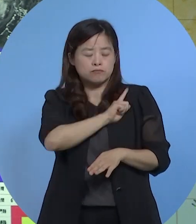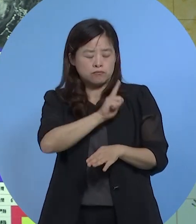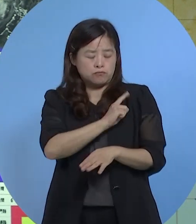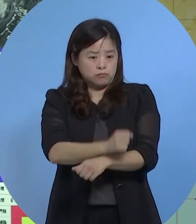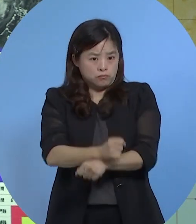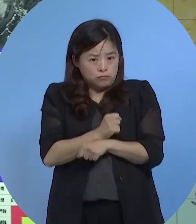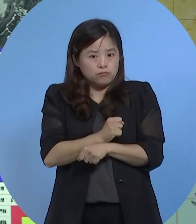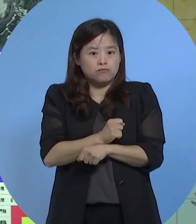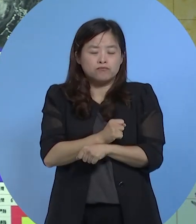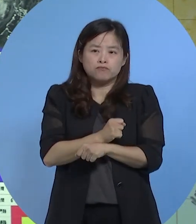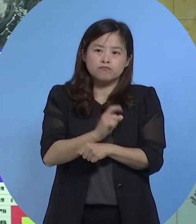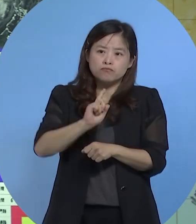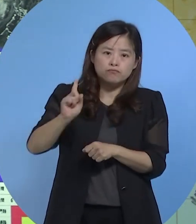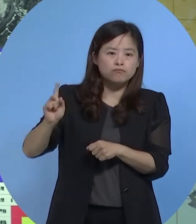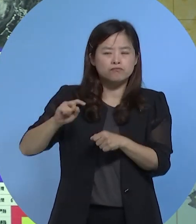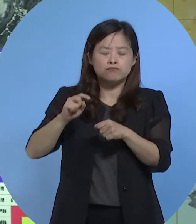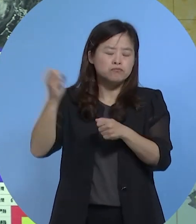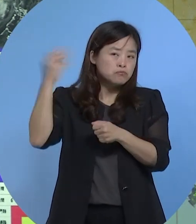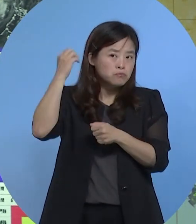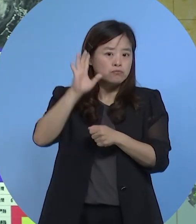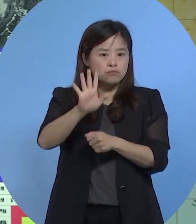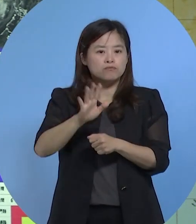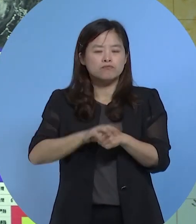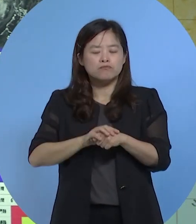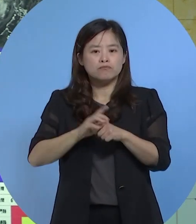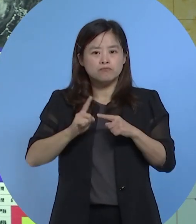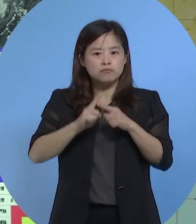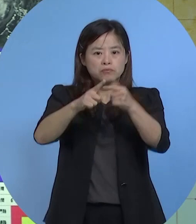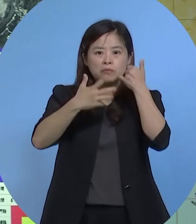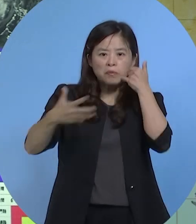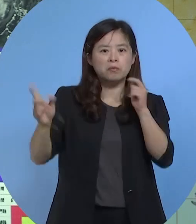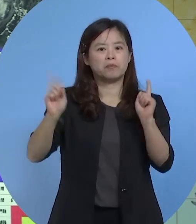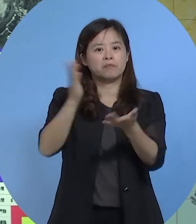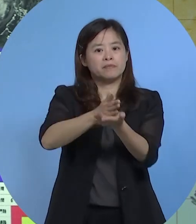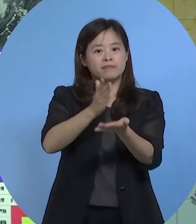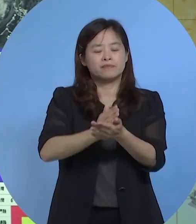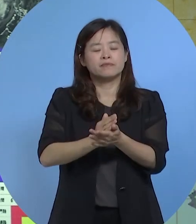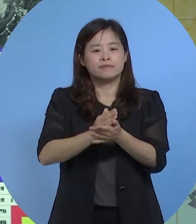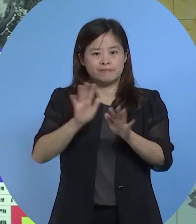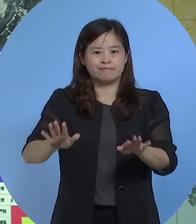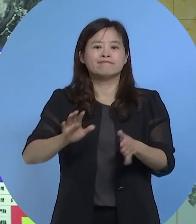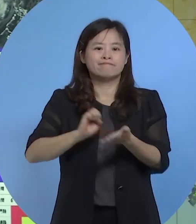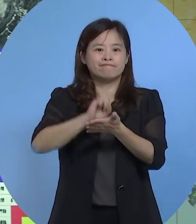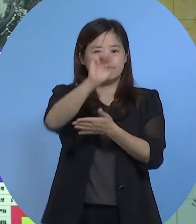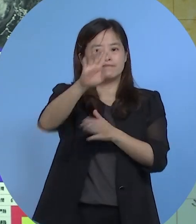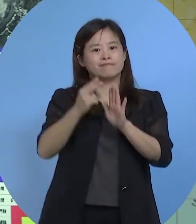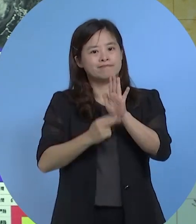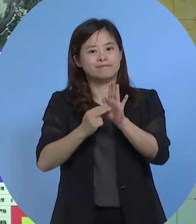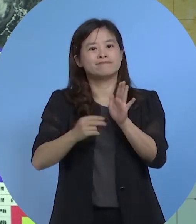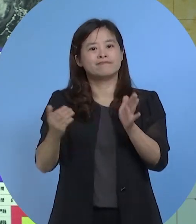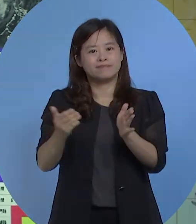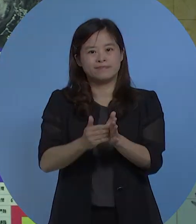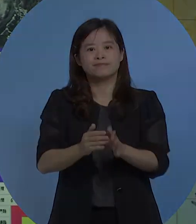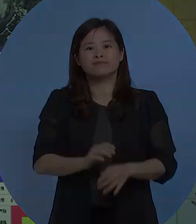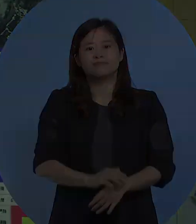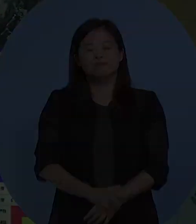时间还是要特别留意气象资讯也必往前往海边活动以上是这一节的台风说明感谢看